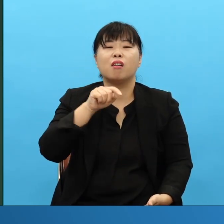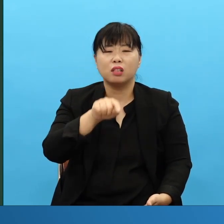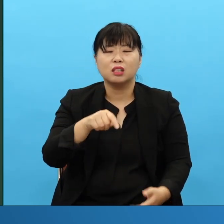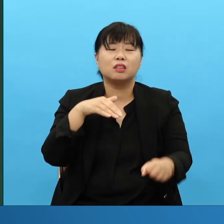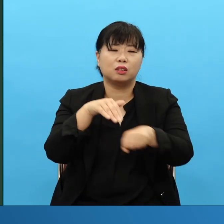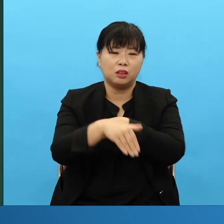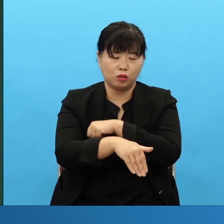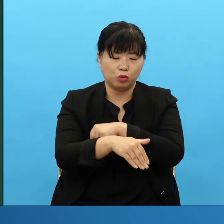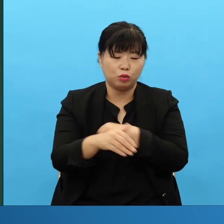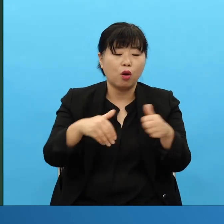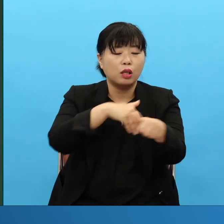똑같습니다